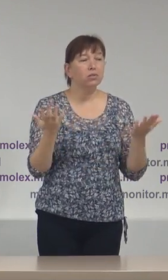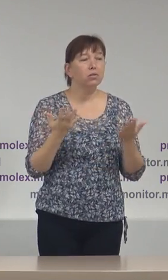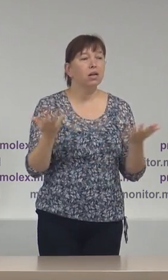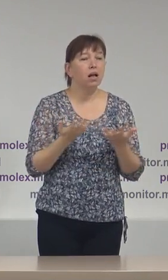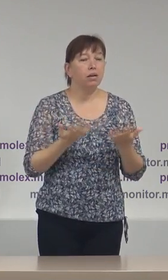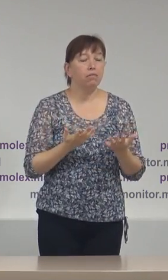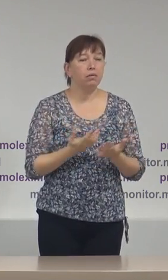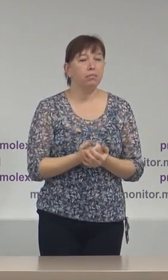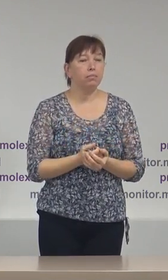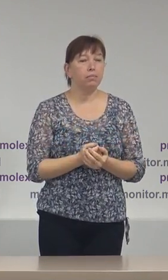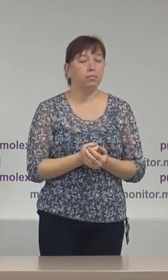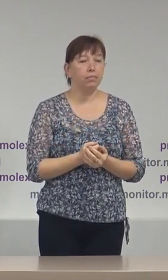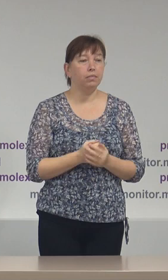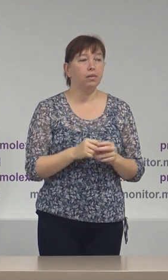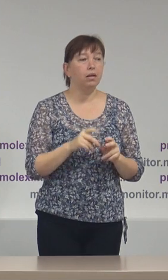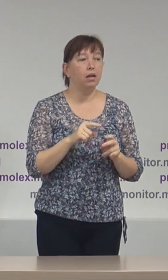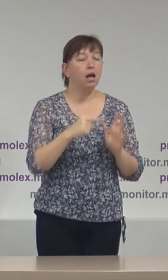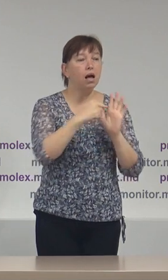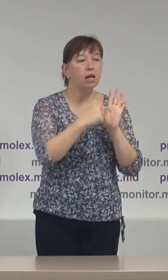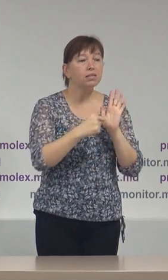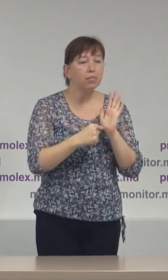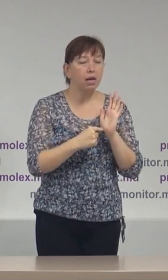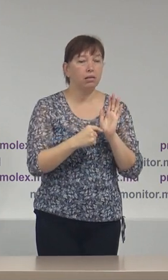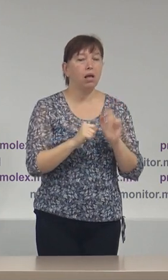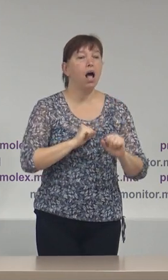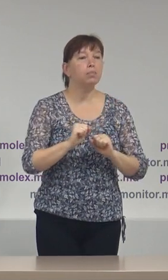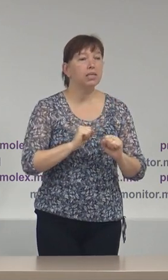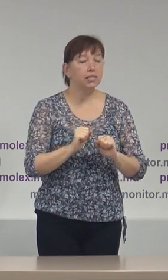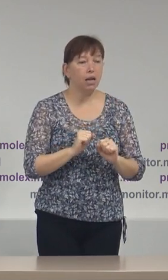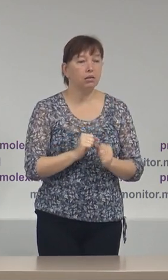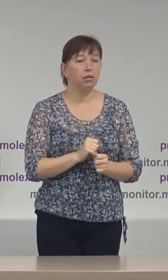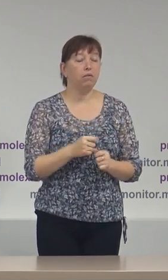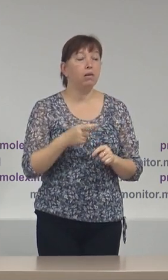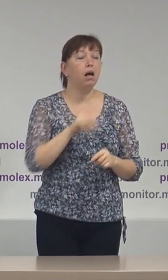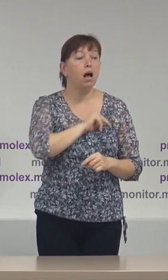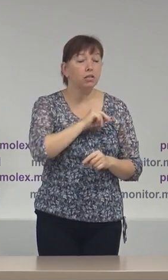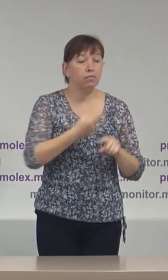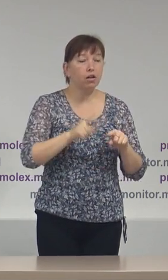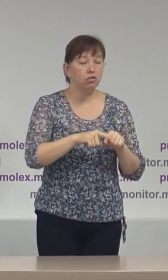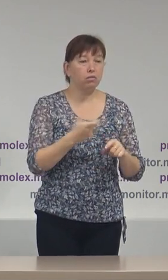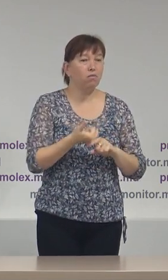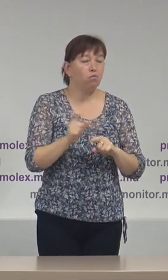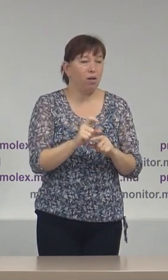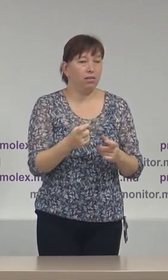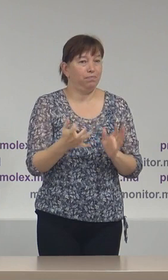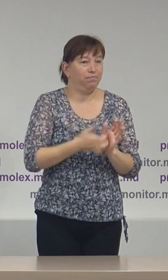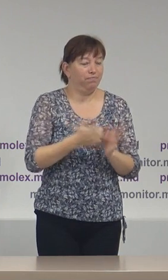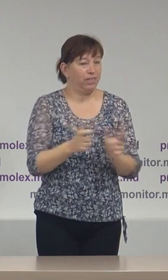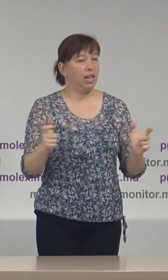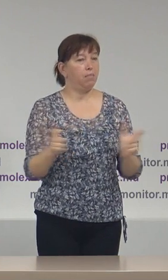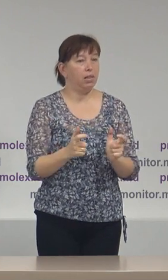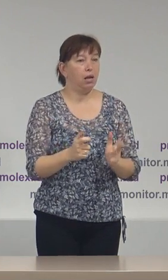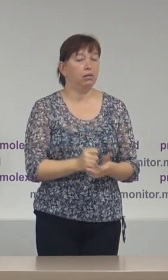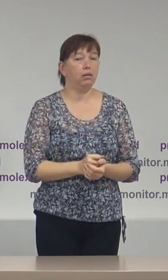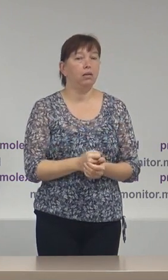aspecte administrativi, activitatea acestora este limitată. În speție, este vorba